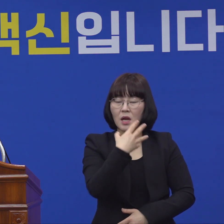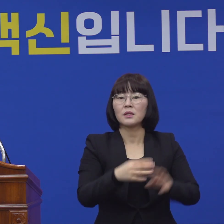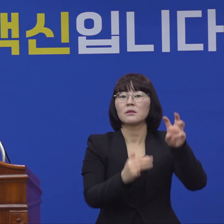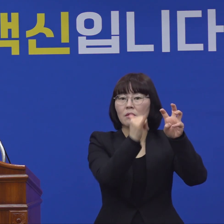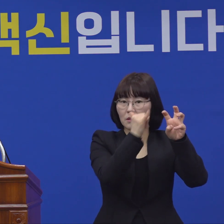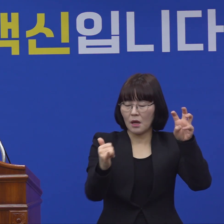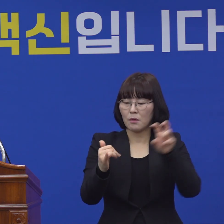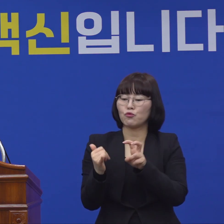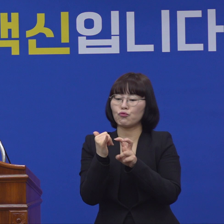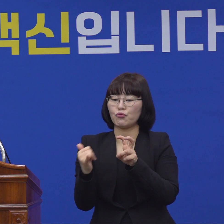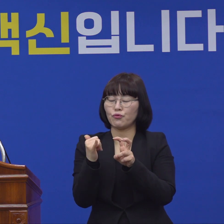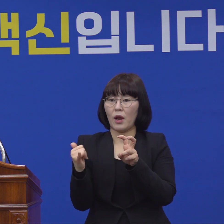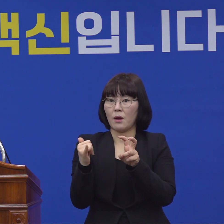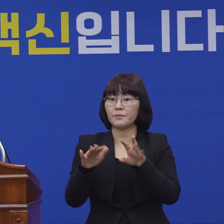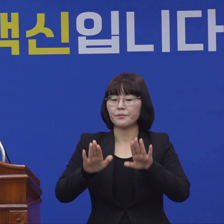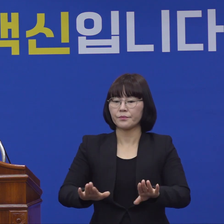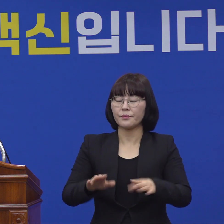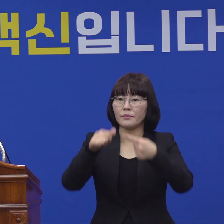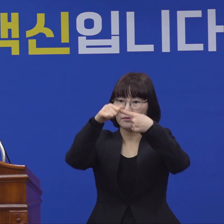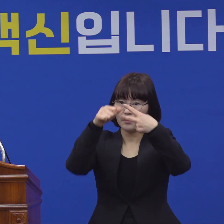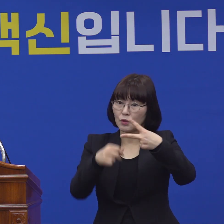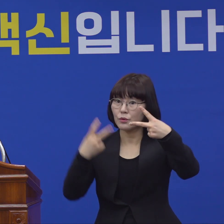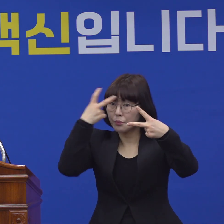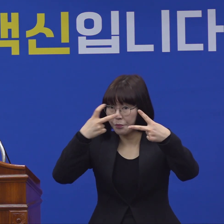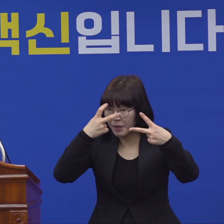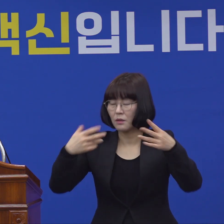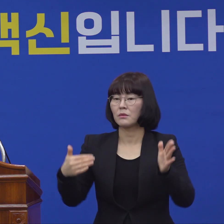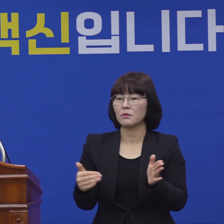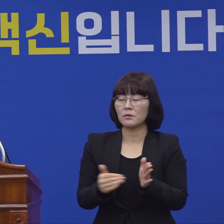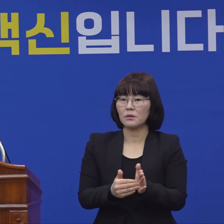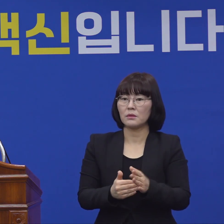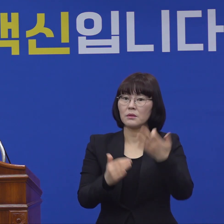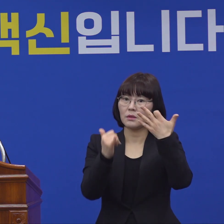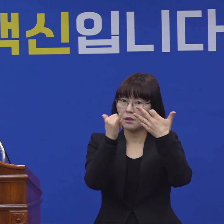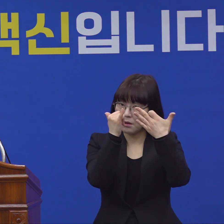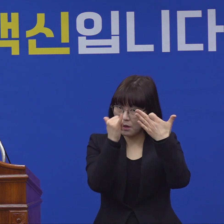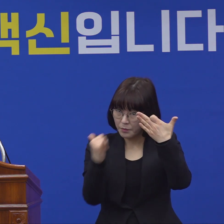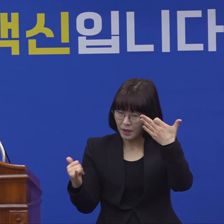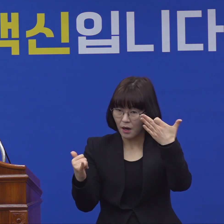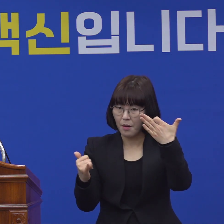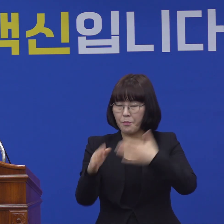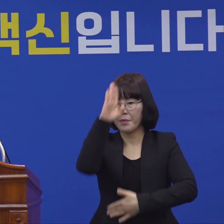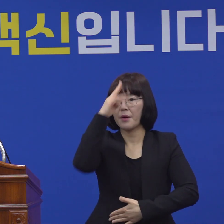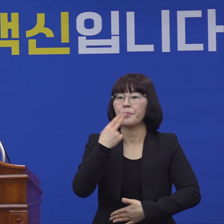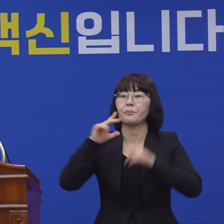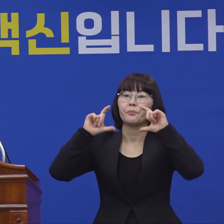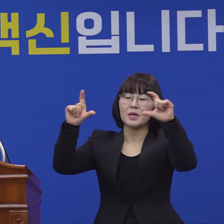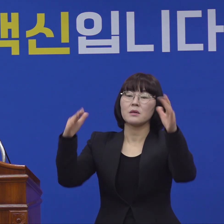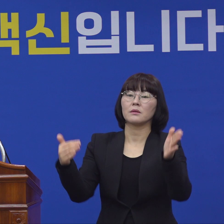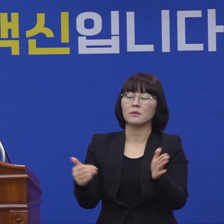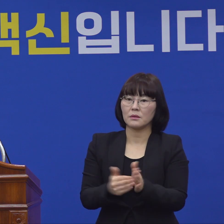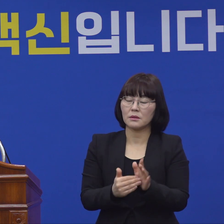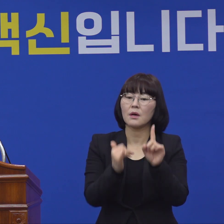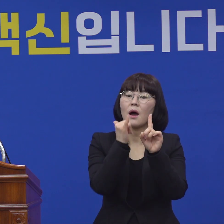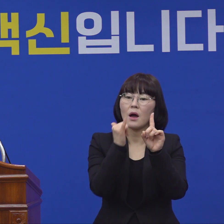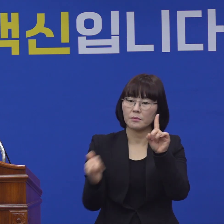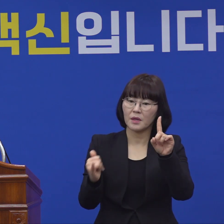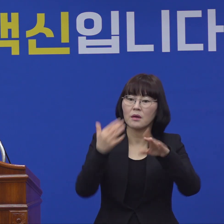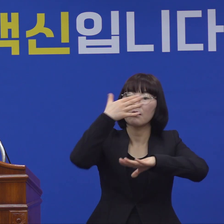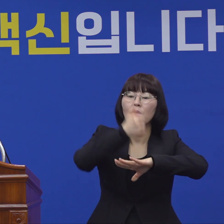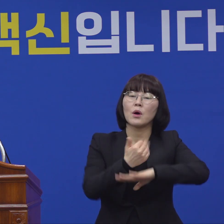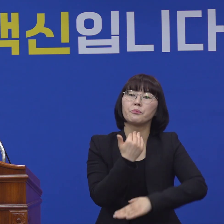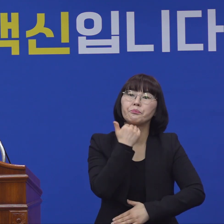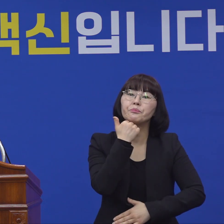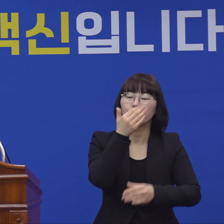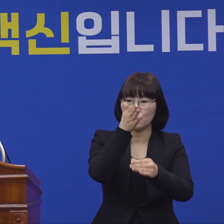20명에 대해서 진단검사를 실시하여 19명이 음성 판정을 받았으며 1명은 결과를